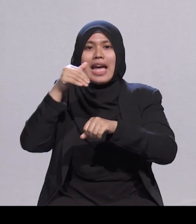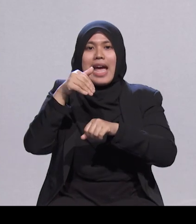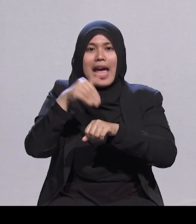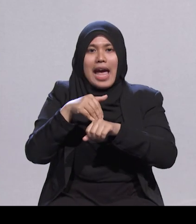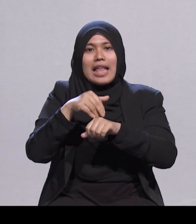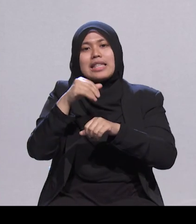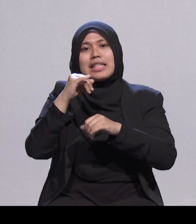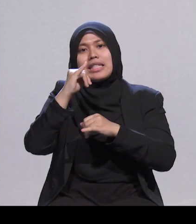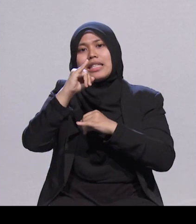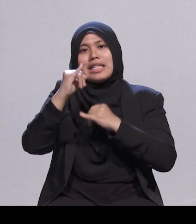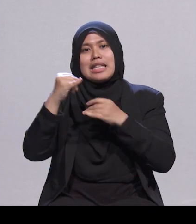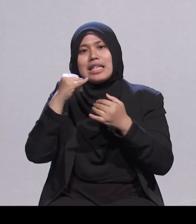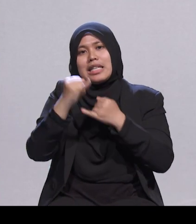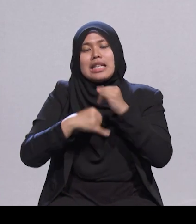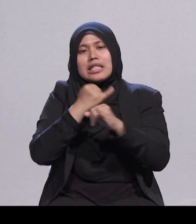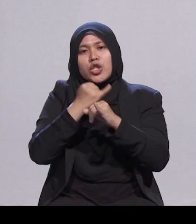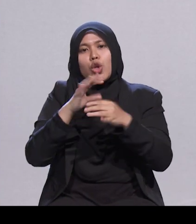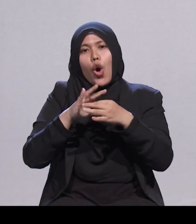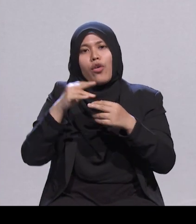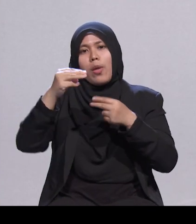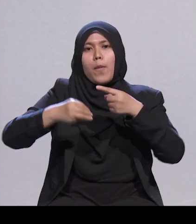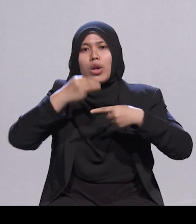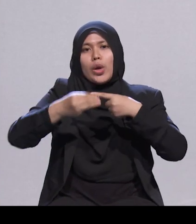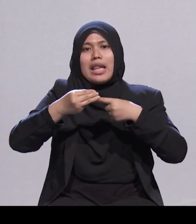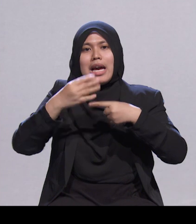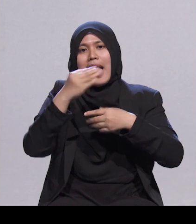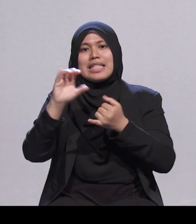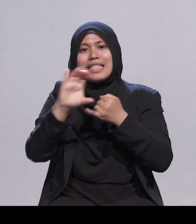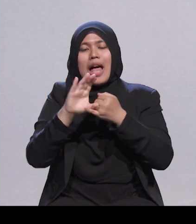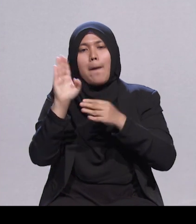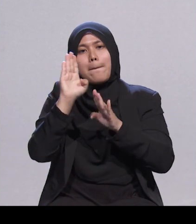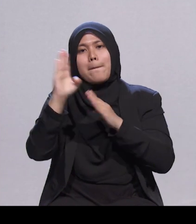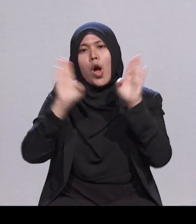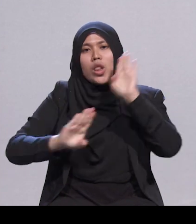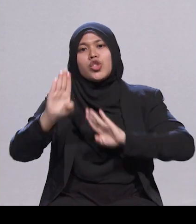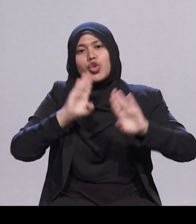IMCB. Satu pencapaian yang mengagumkan. Syabas!